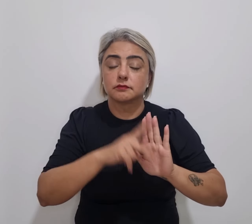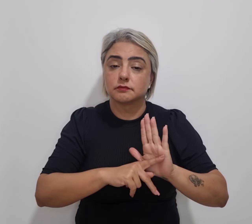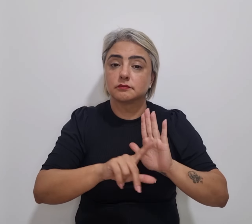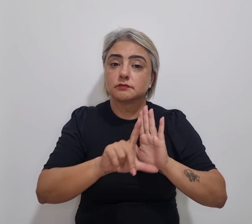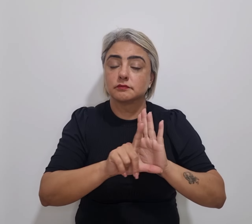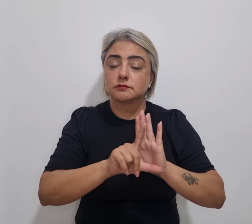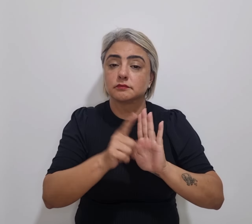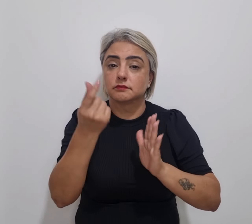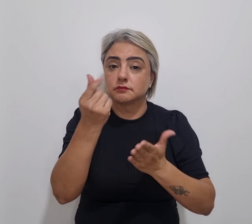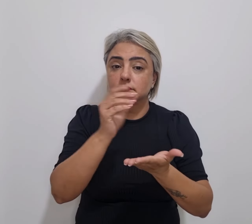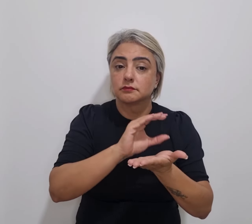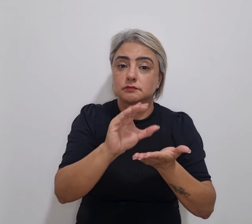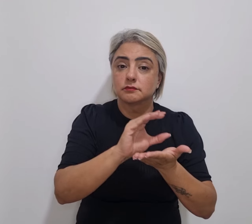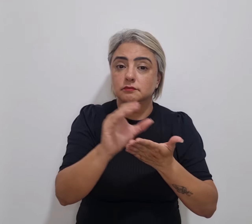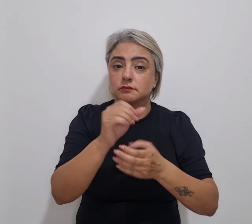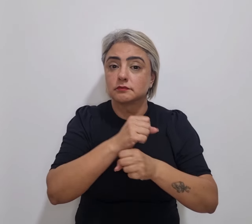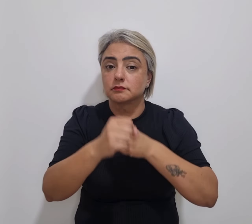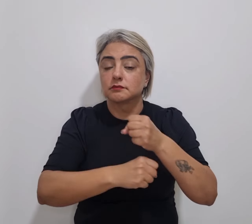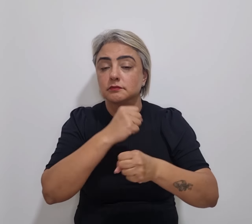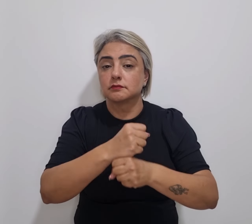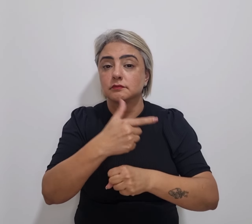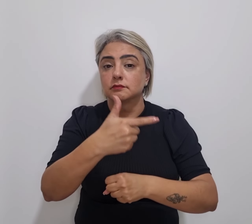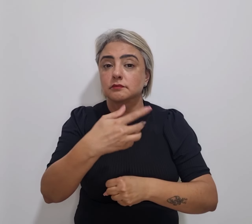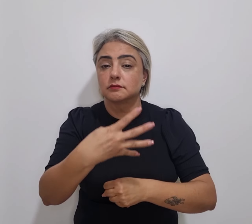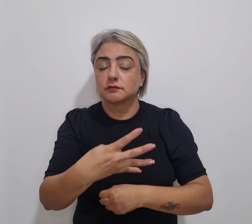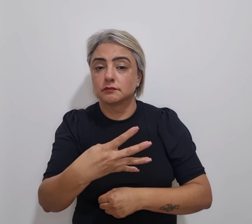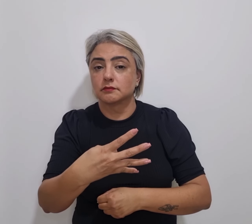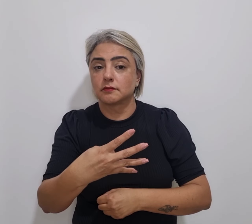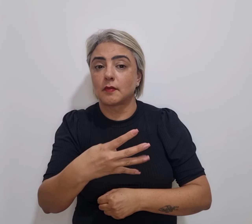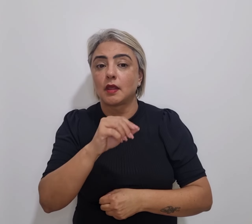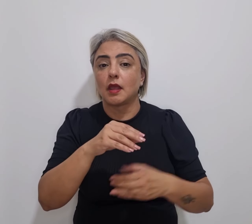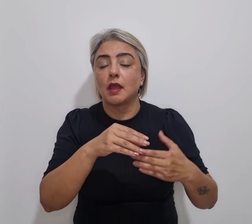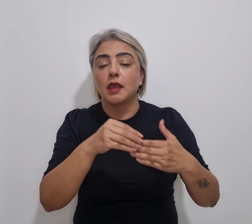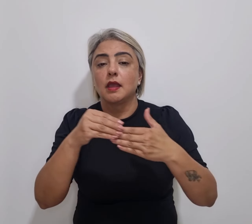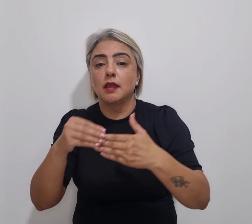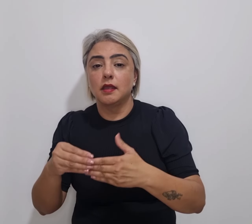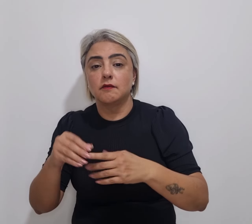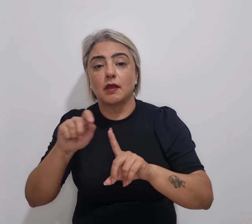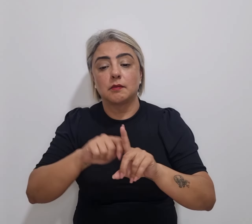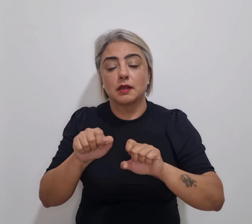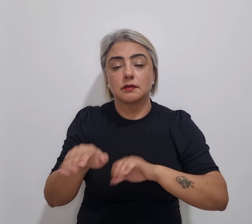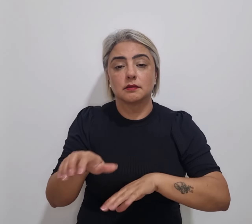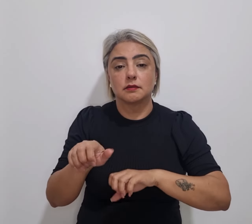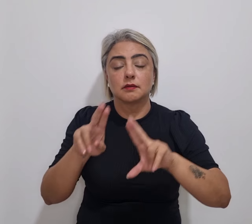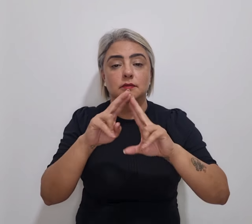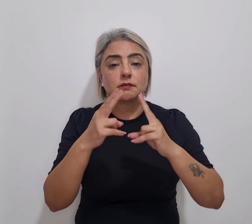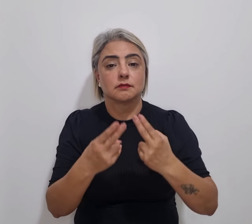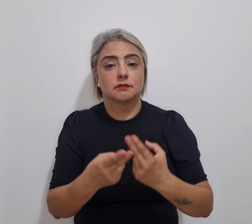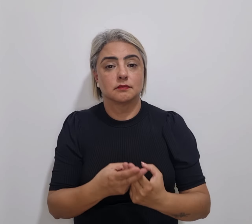Orçamentária Anual de 2024, enviado em setembro para a CLDF, foi